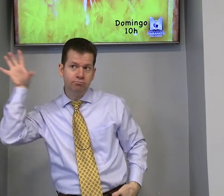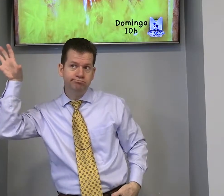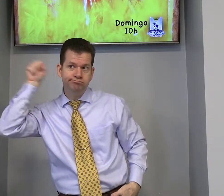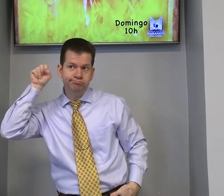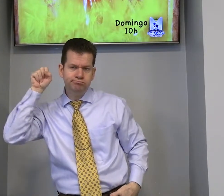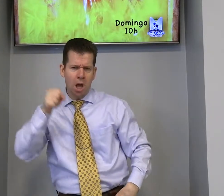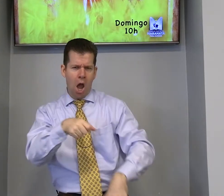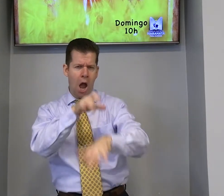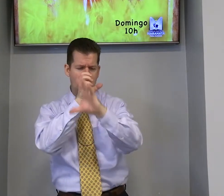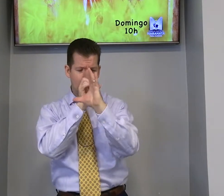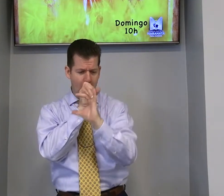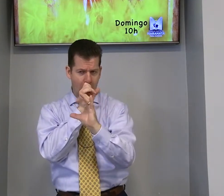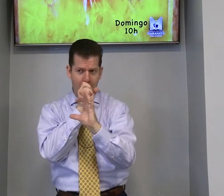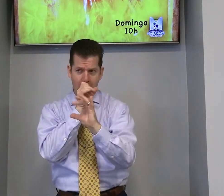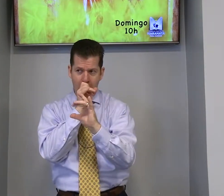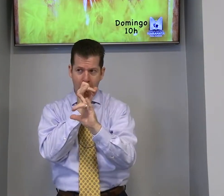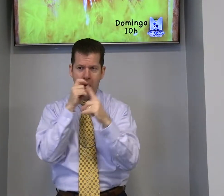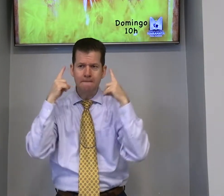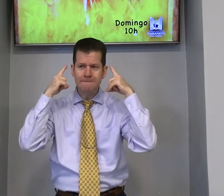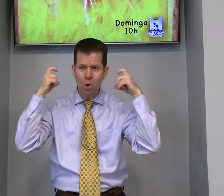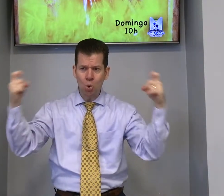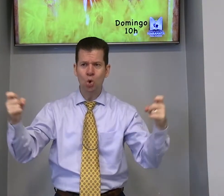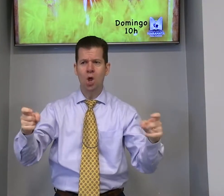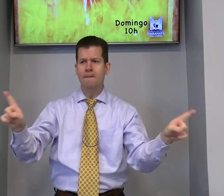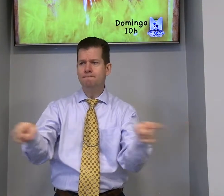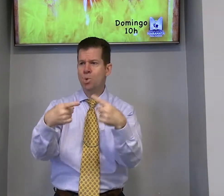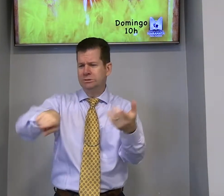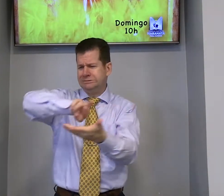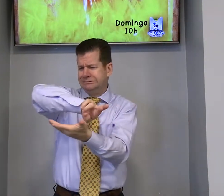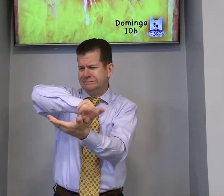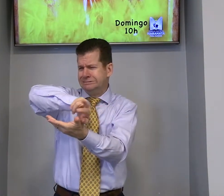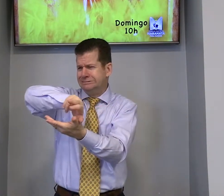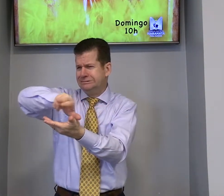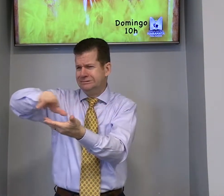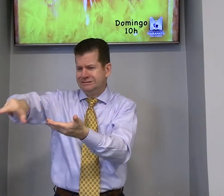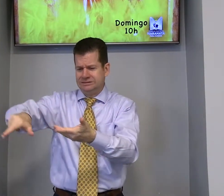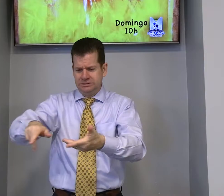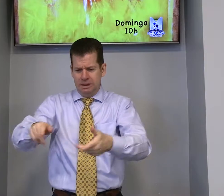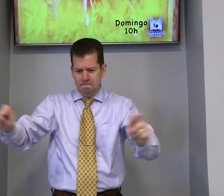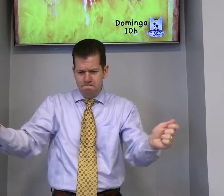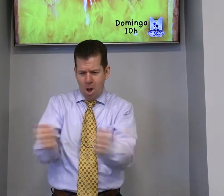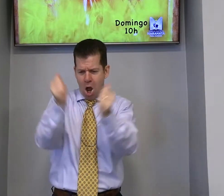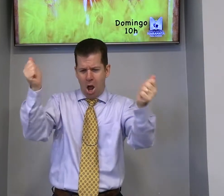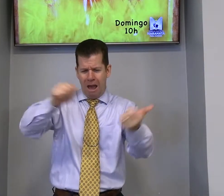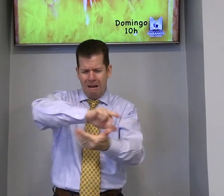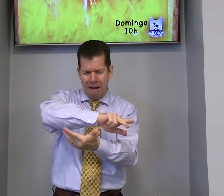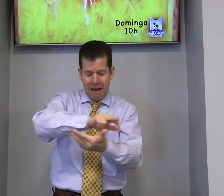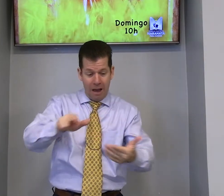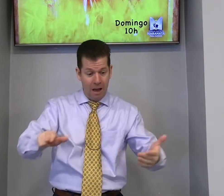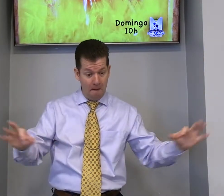Quando você escuta a trombeta, a música, o barulho, os sentimentos,